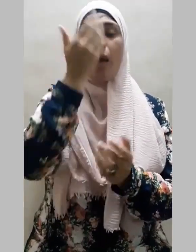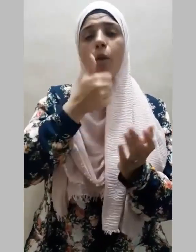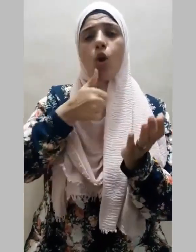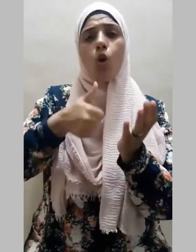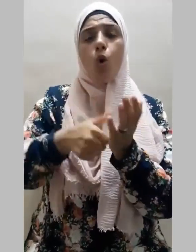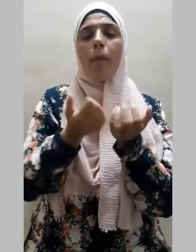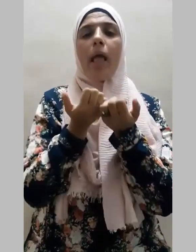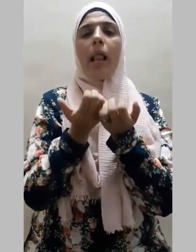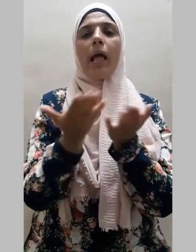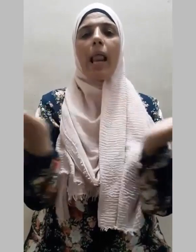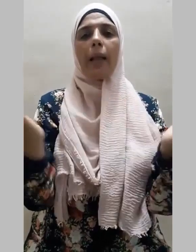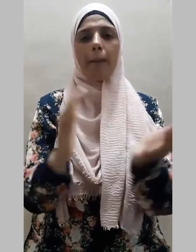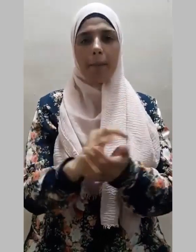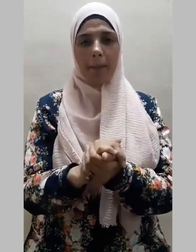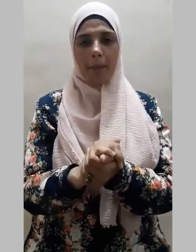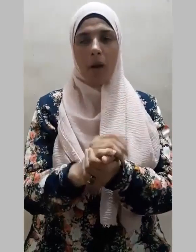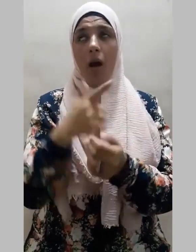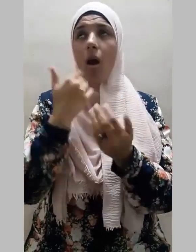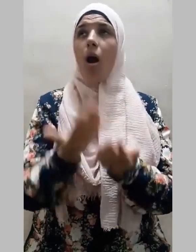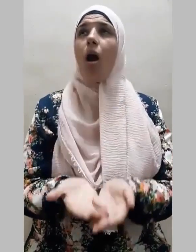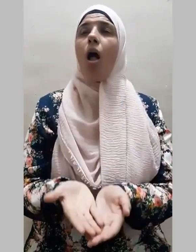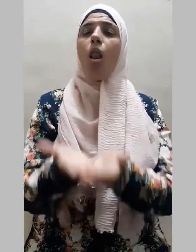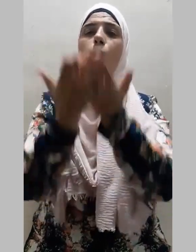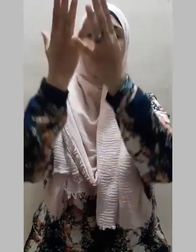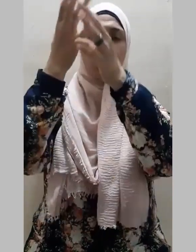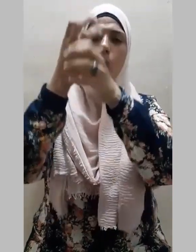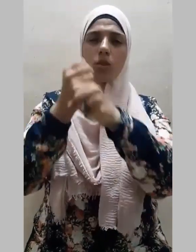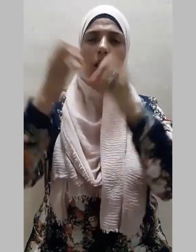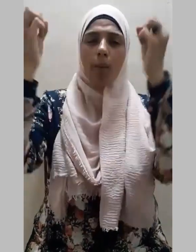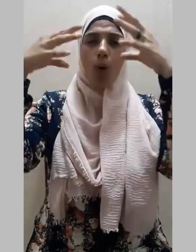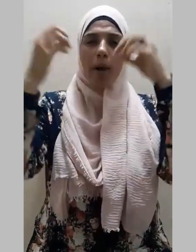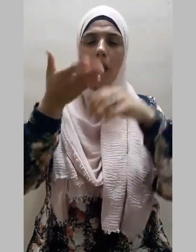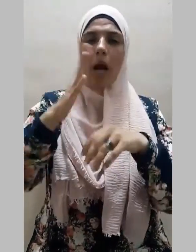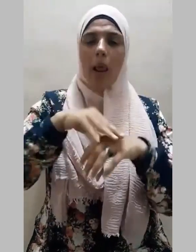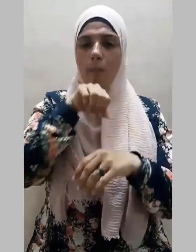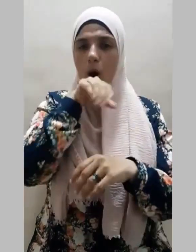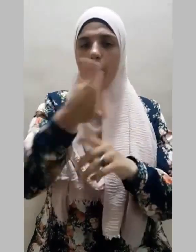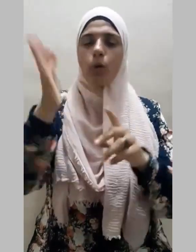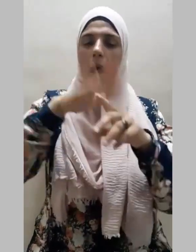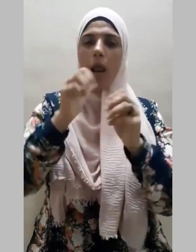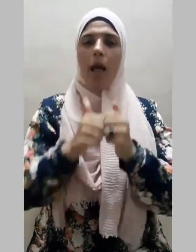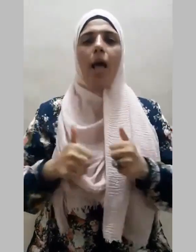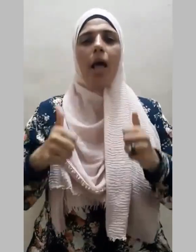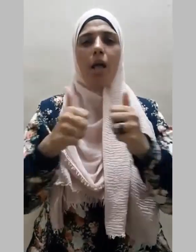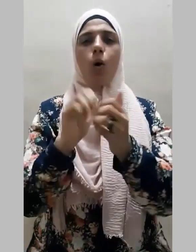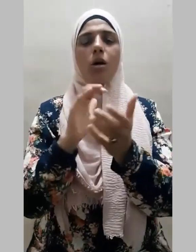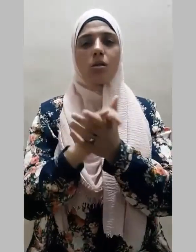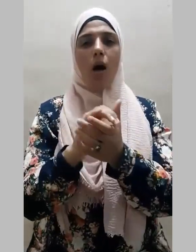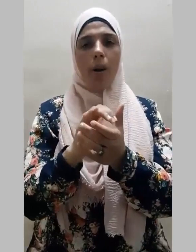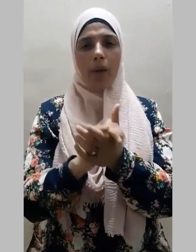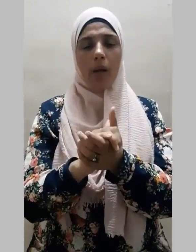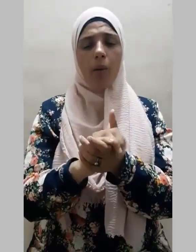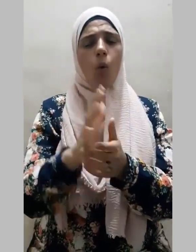الكريم اللهم صل وسلم وبارك عليه وعلى آله وصحبه الغر